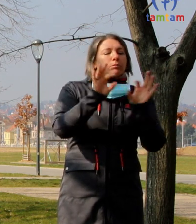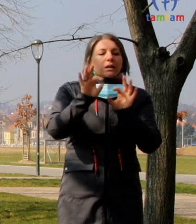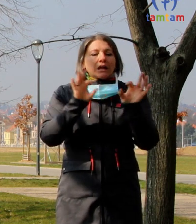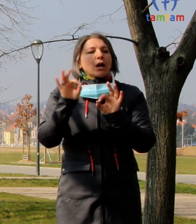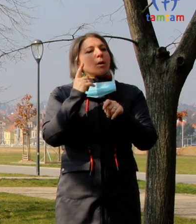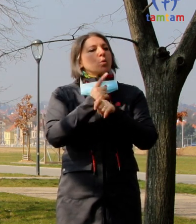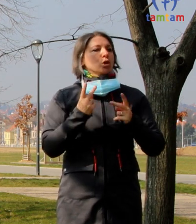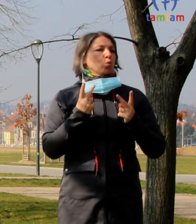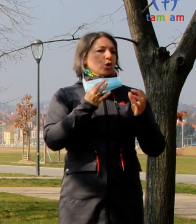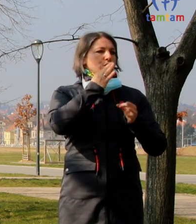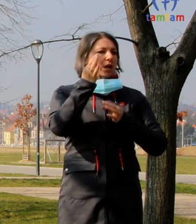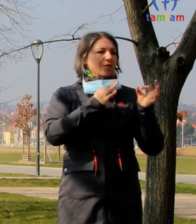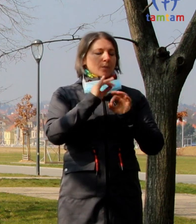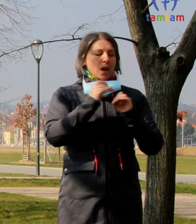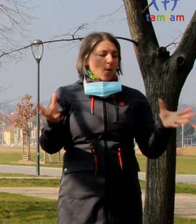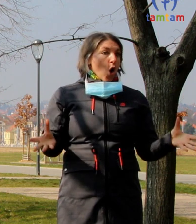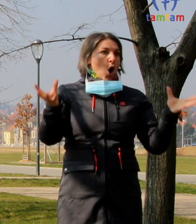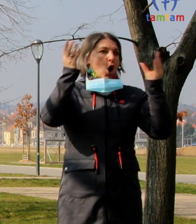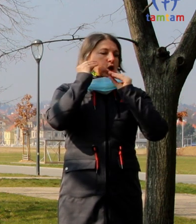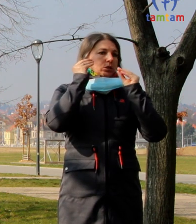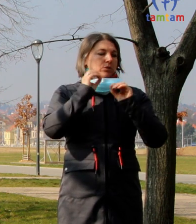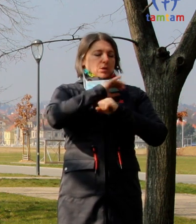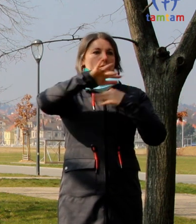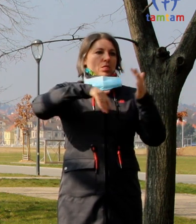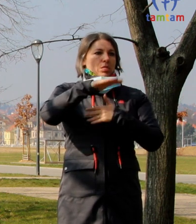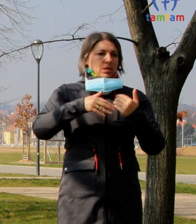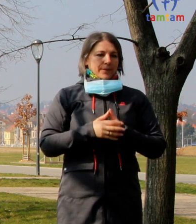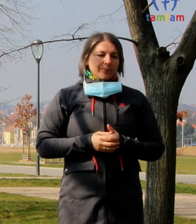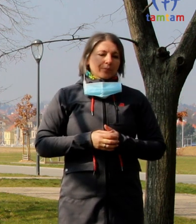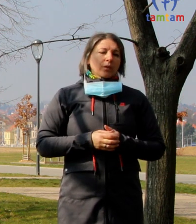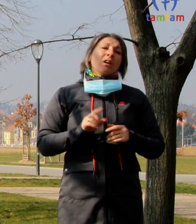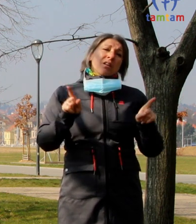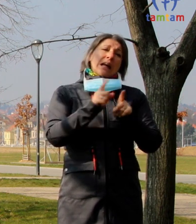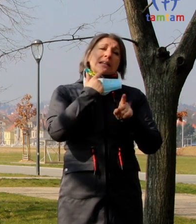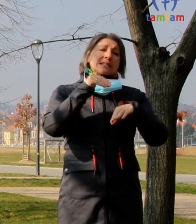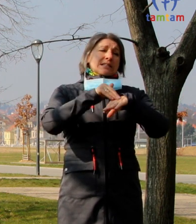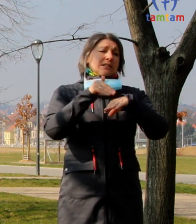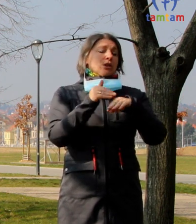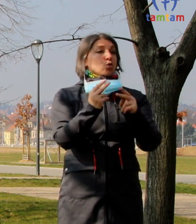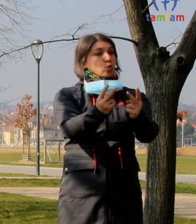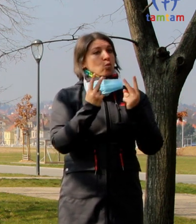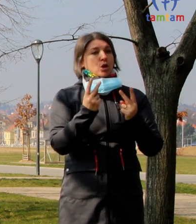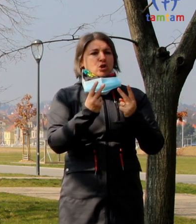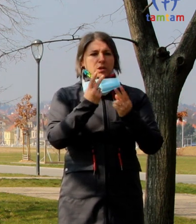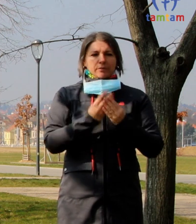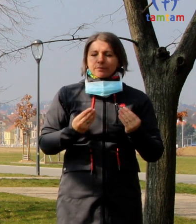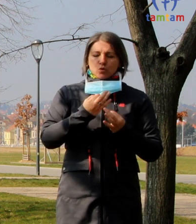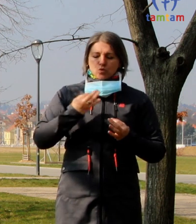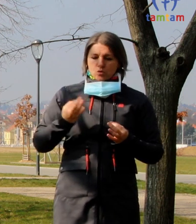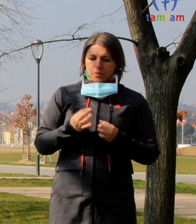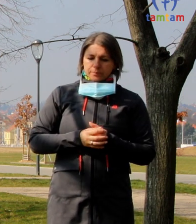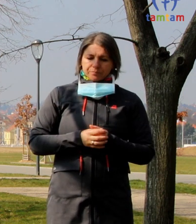klíčové. A dál bych chtěl zdůraznit, že